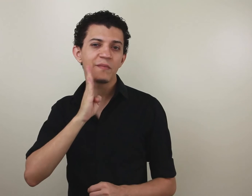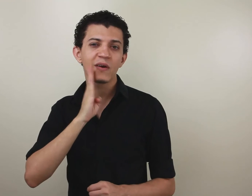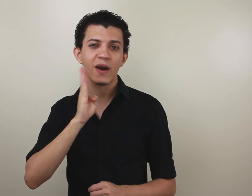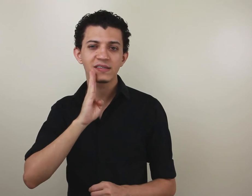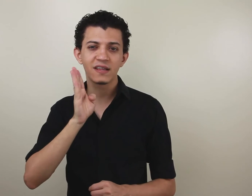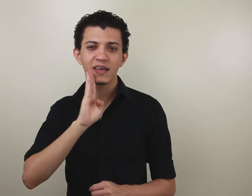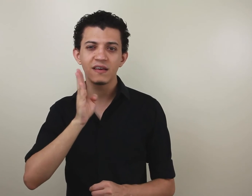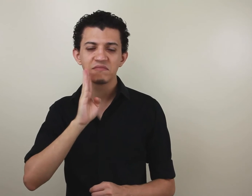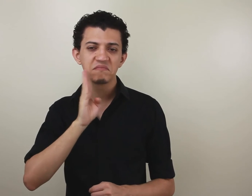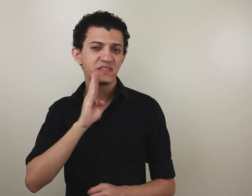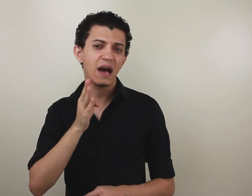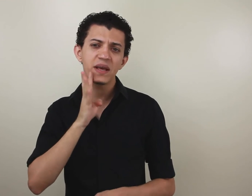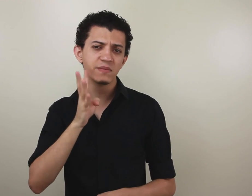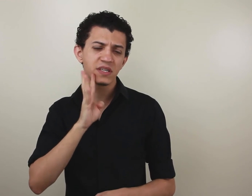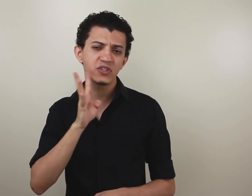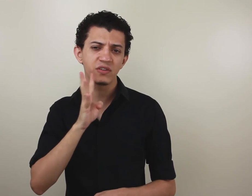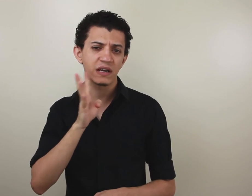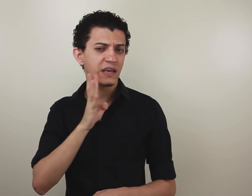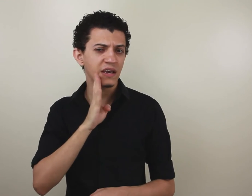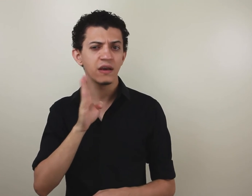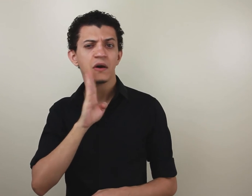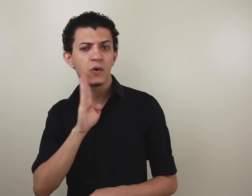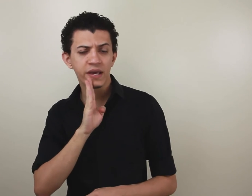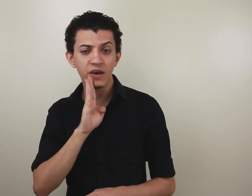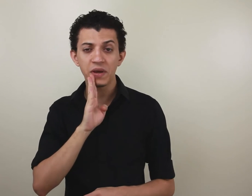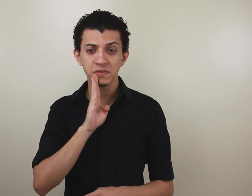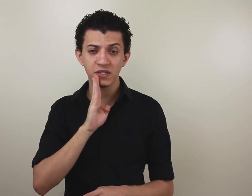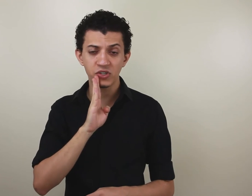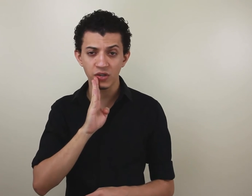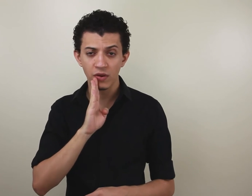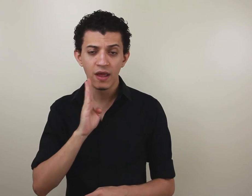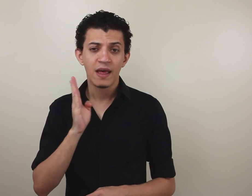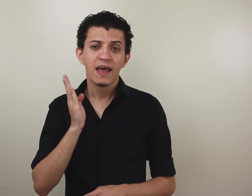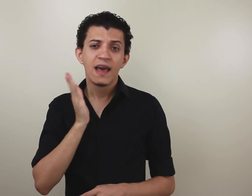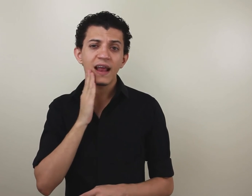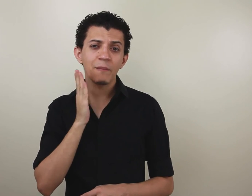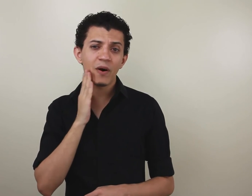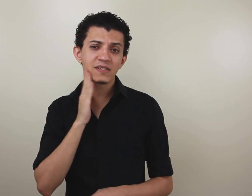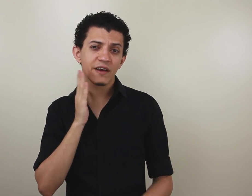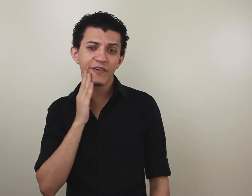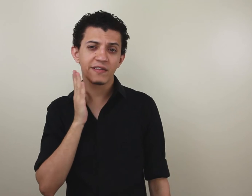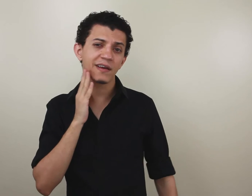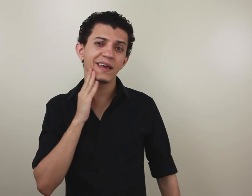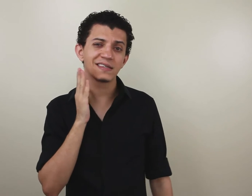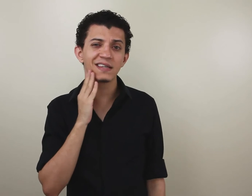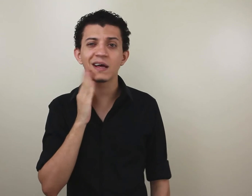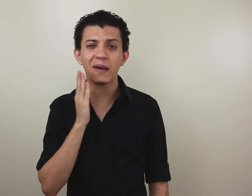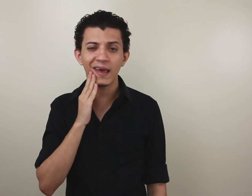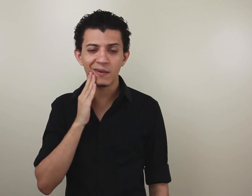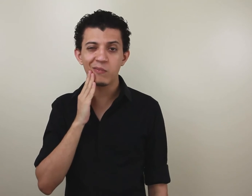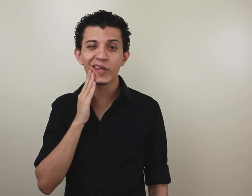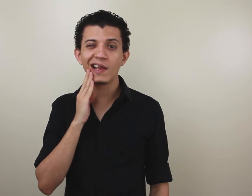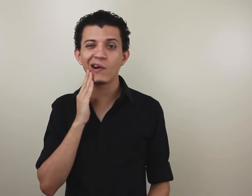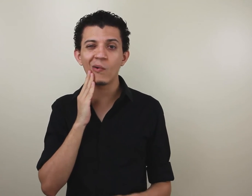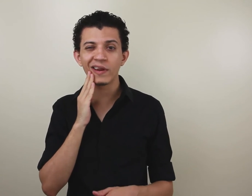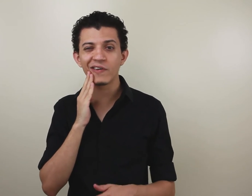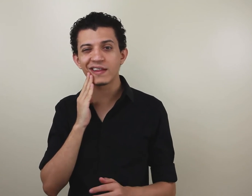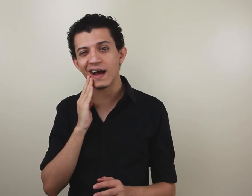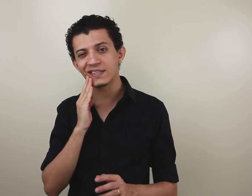também com essa daqui. Dá o mesmo sentido aqui, ou aqui, o mesmo sentido. Ele pode ser feito aqui assim também, porque ele é um, na verdade,